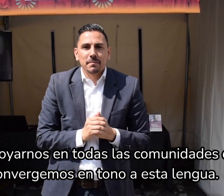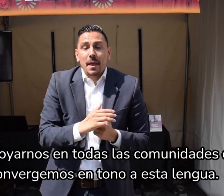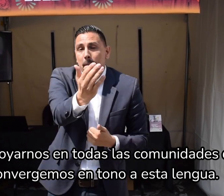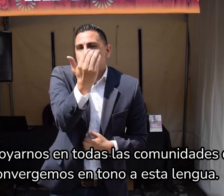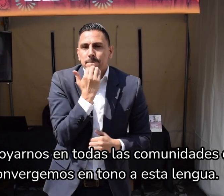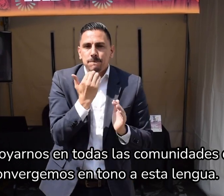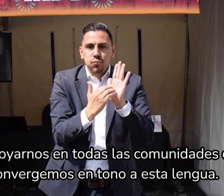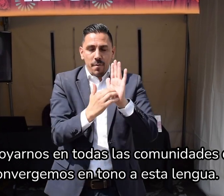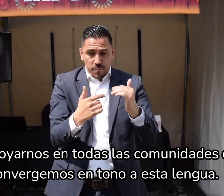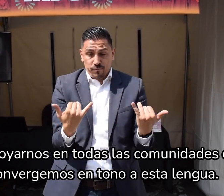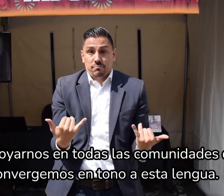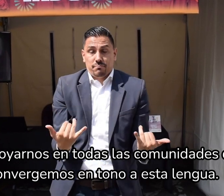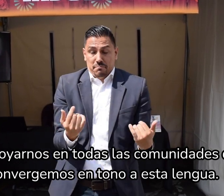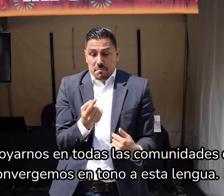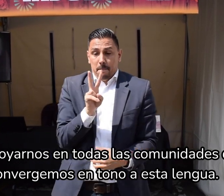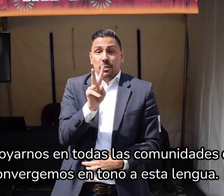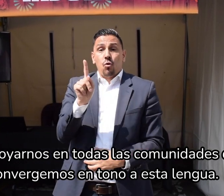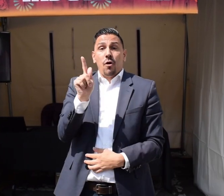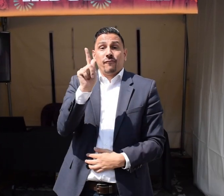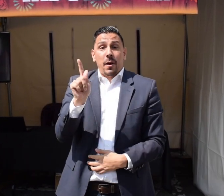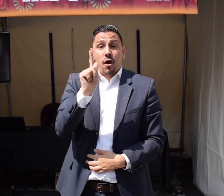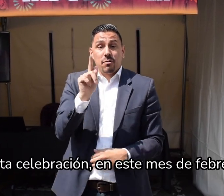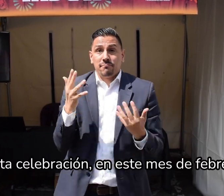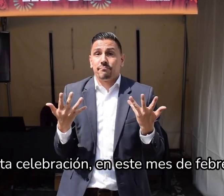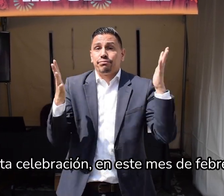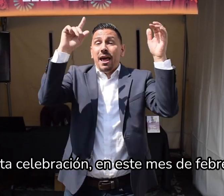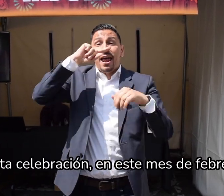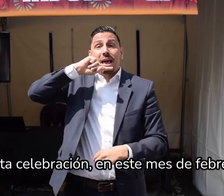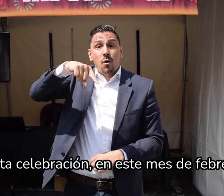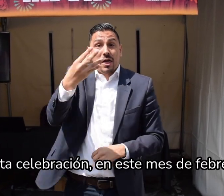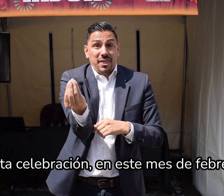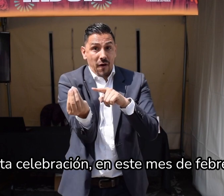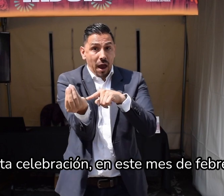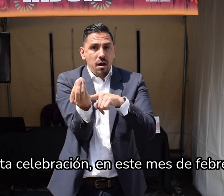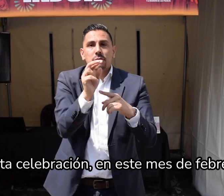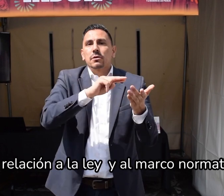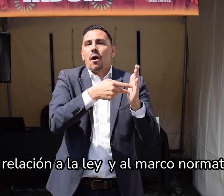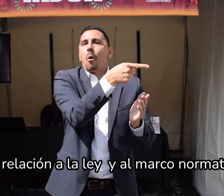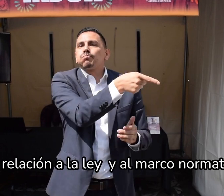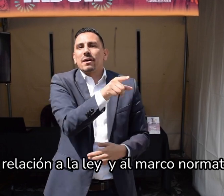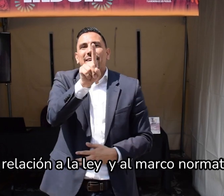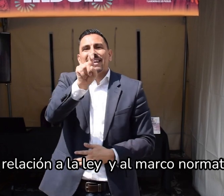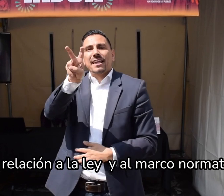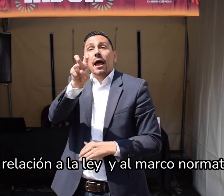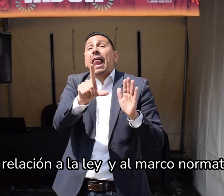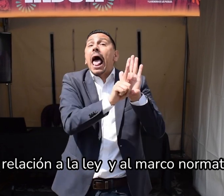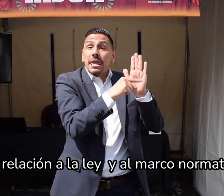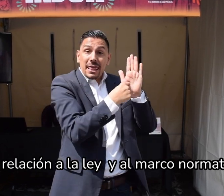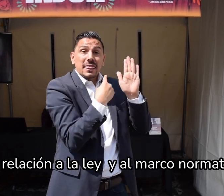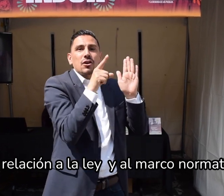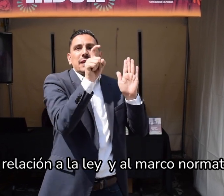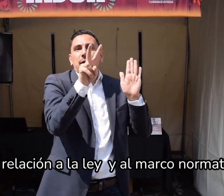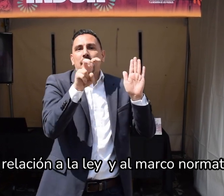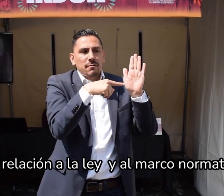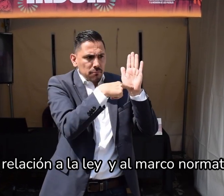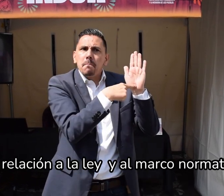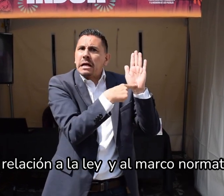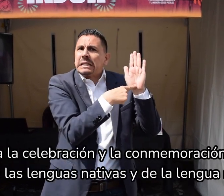que convergemos en torno a la lengua. En esta celebración, en este mes de febrero, y con relación a la ley también y al marco normativo que